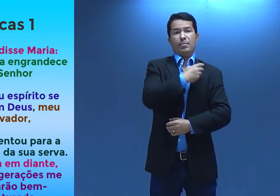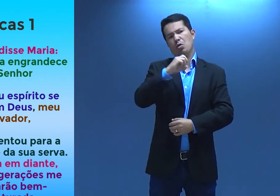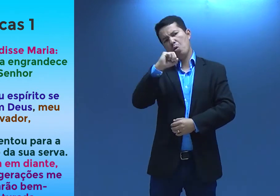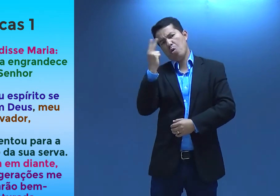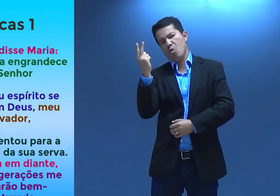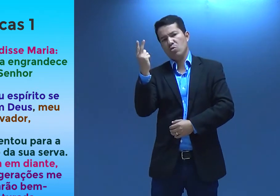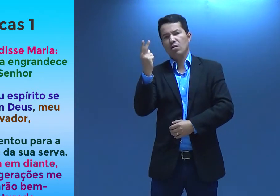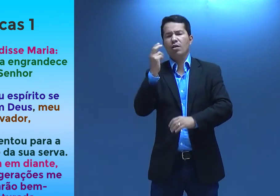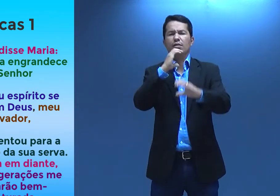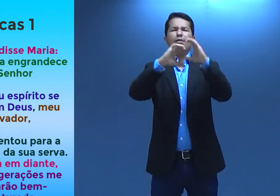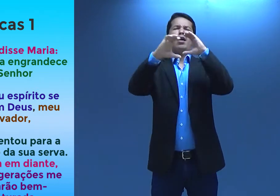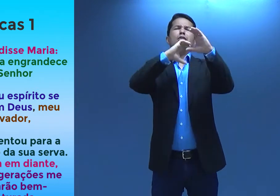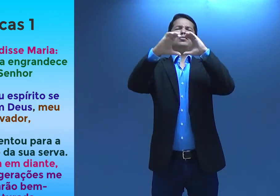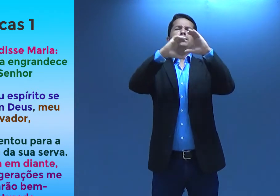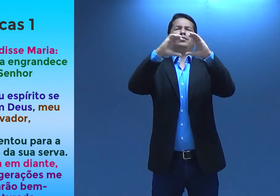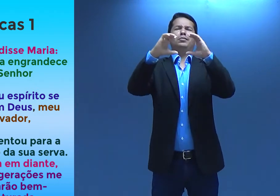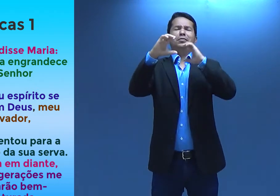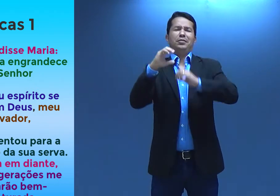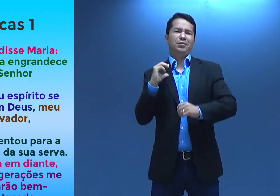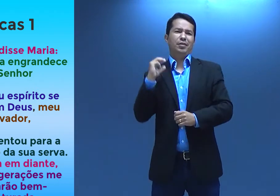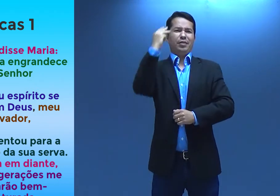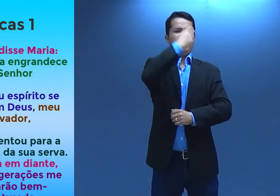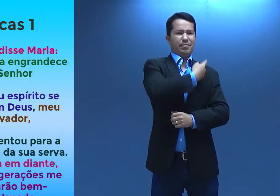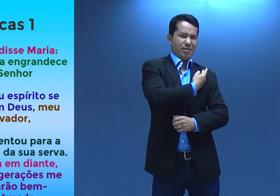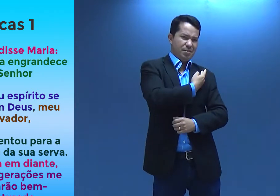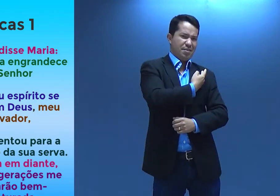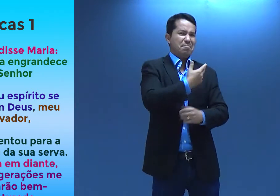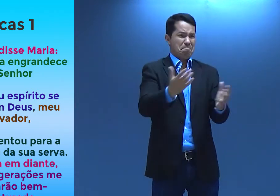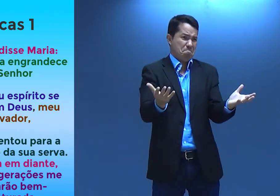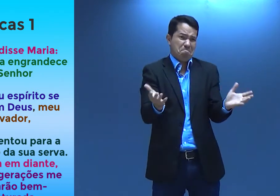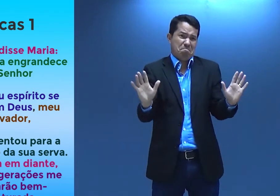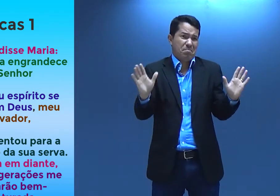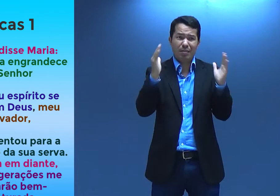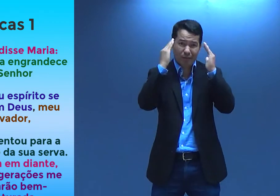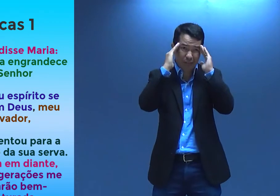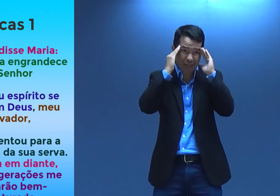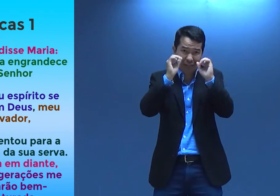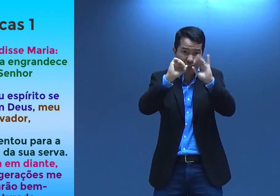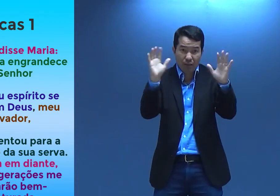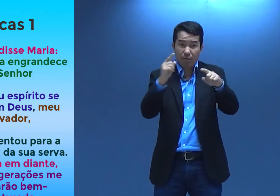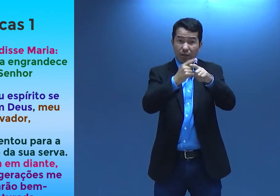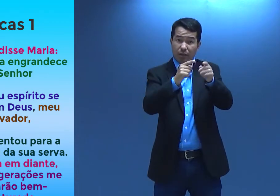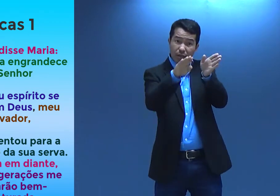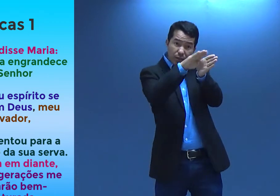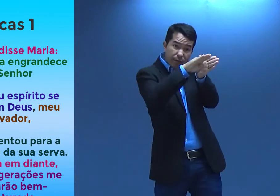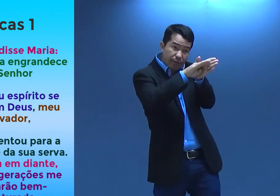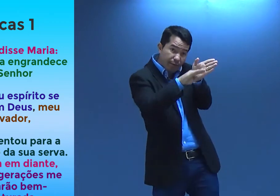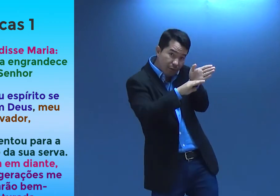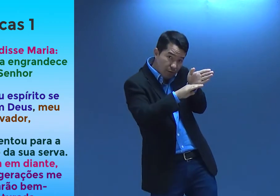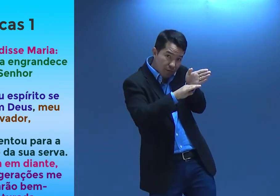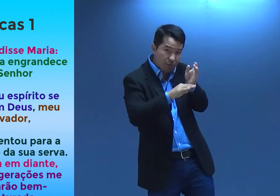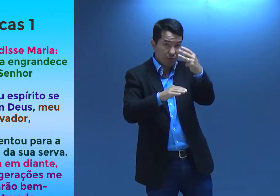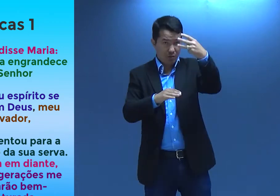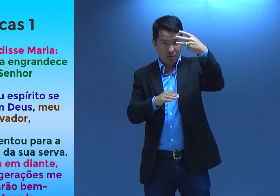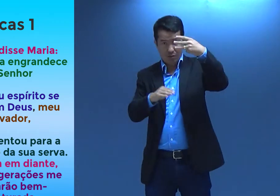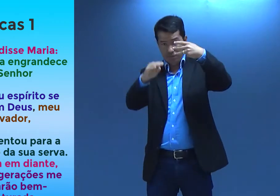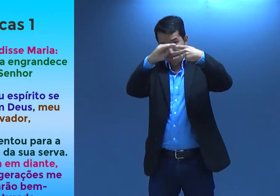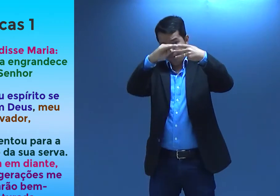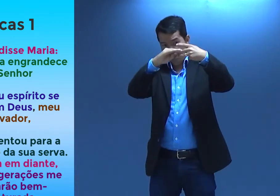Maria. Ou uma música, talvez, de Maria. Não sei. Mas ali vão